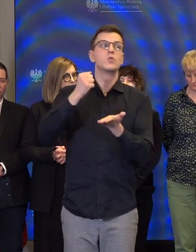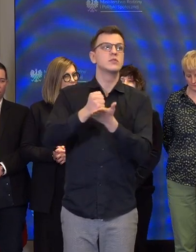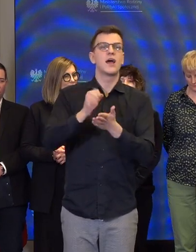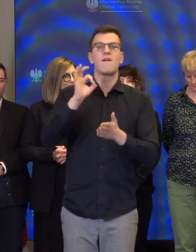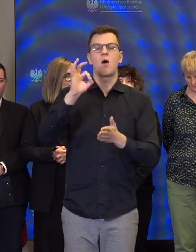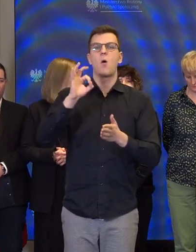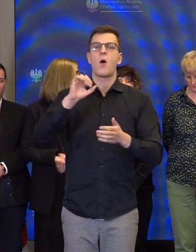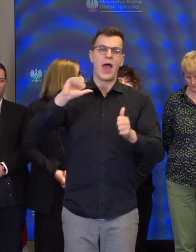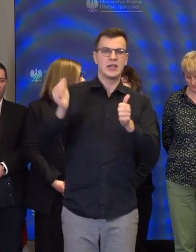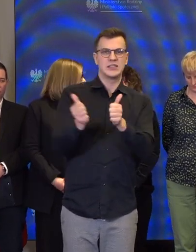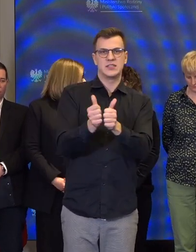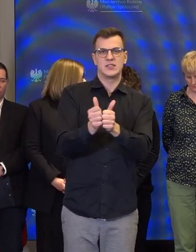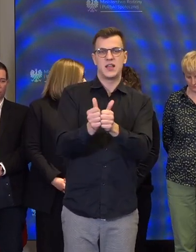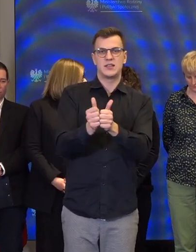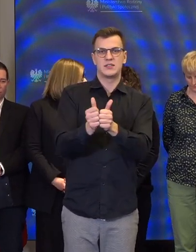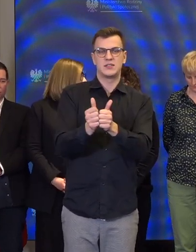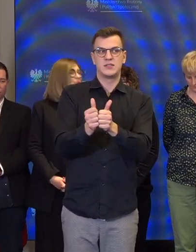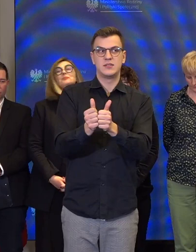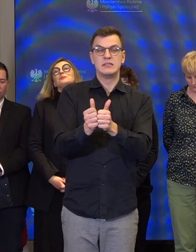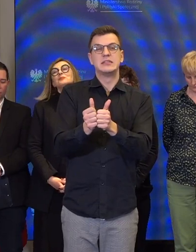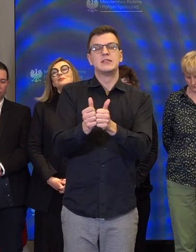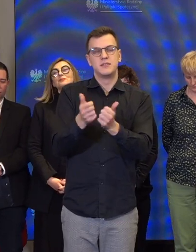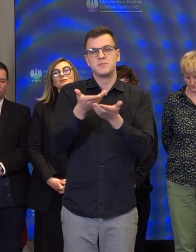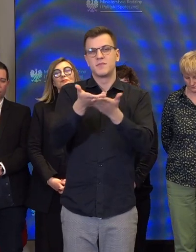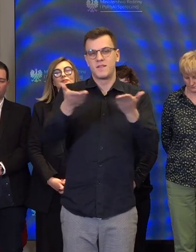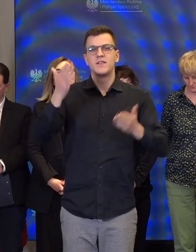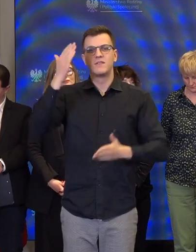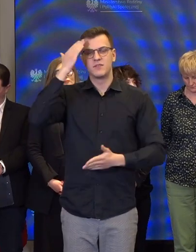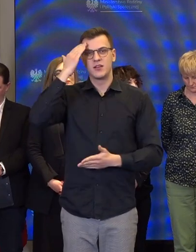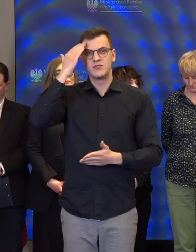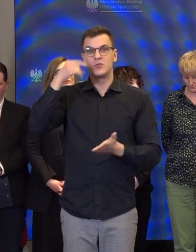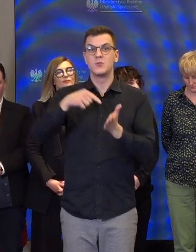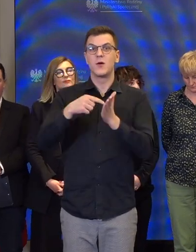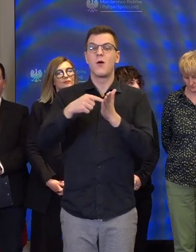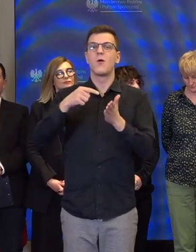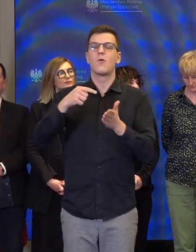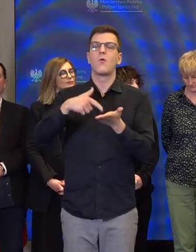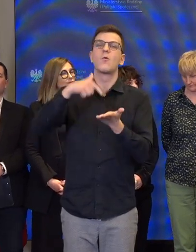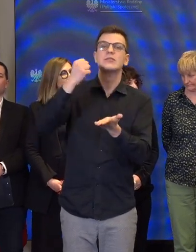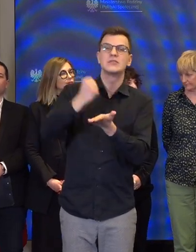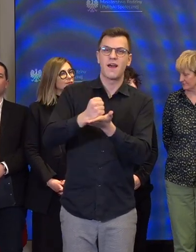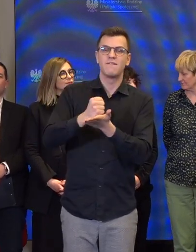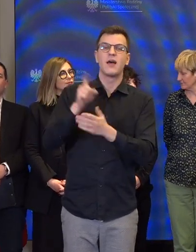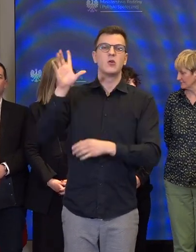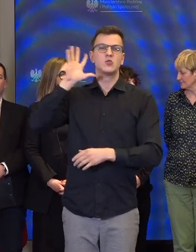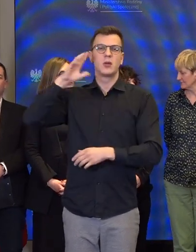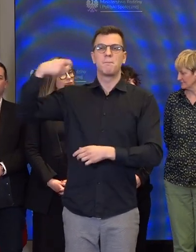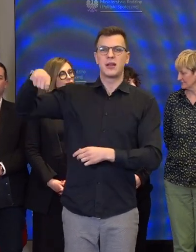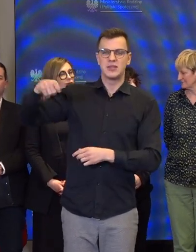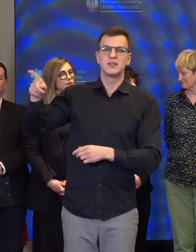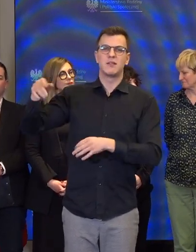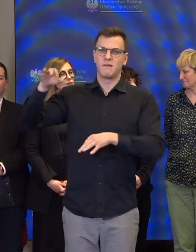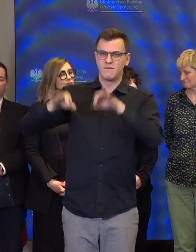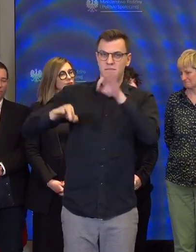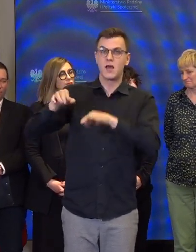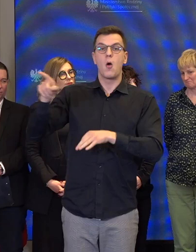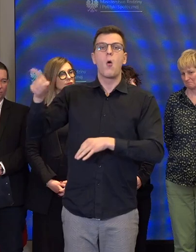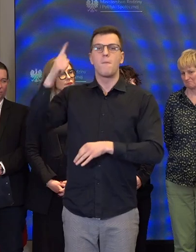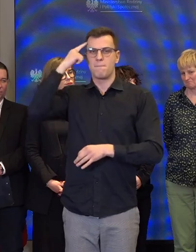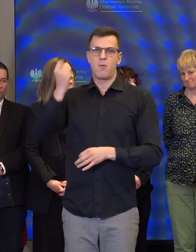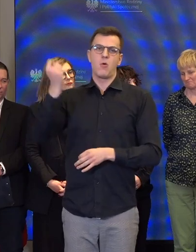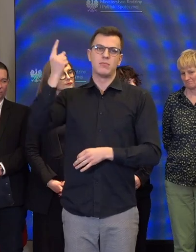asystencji, nad którą wiecie Państwo, że trwają prace u Pana Prezydenta. Pan Prezydent jest